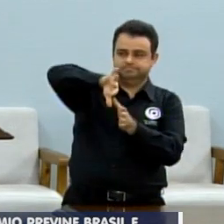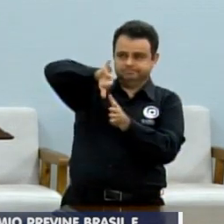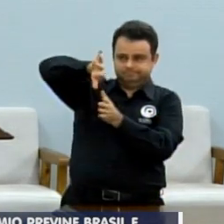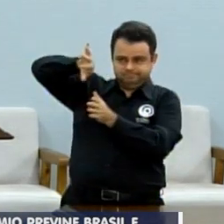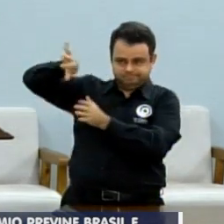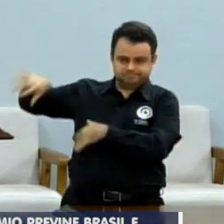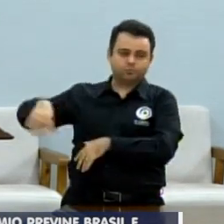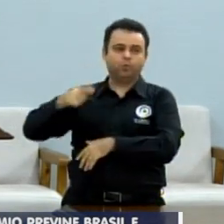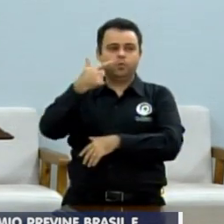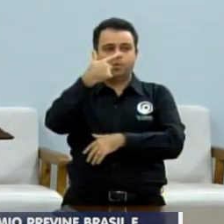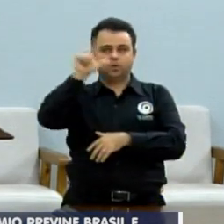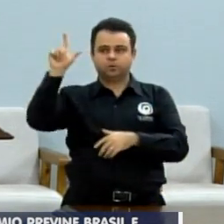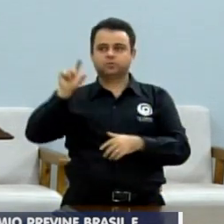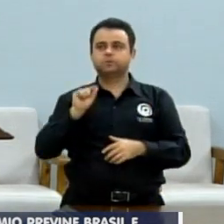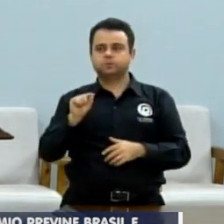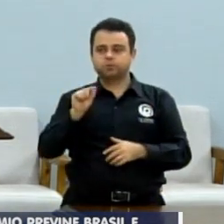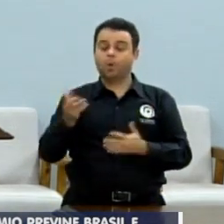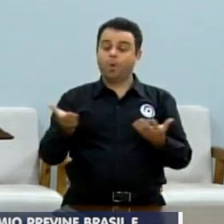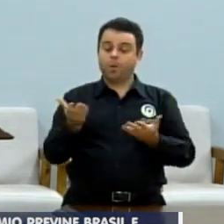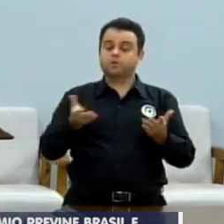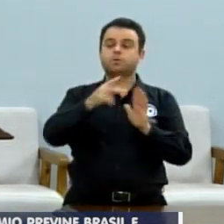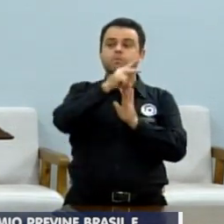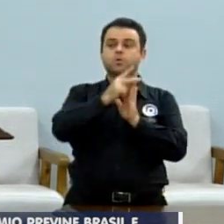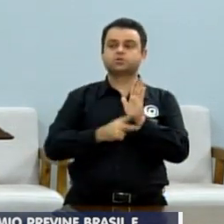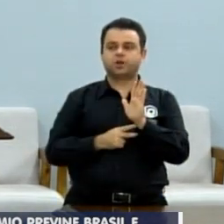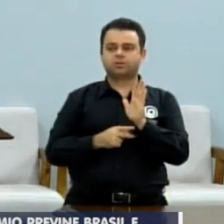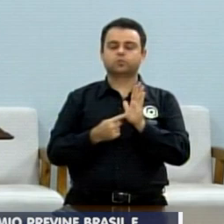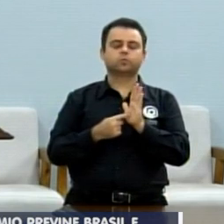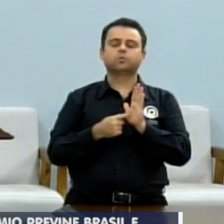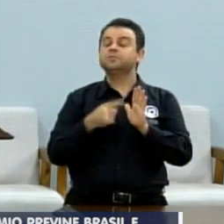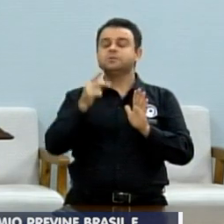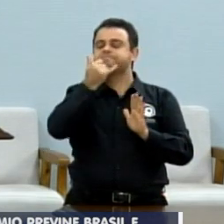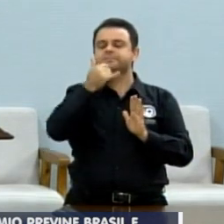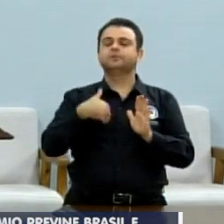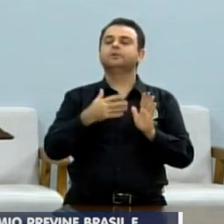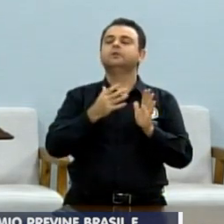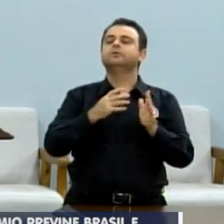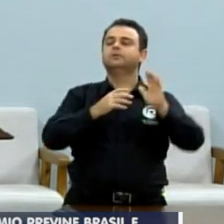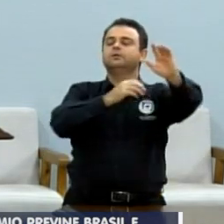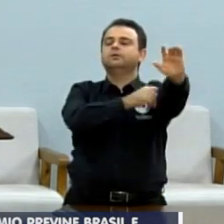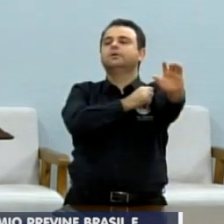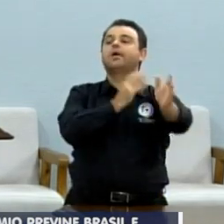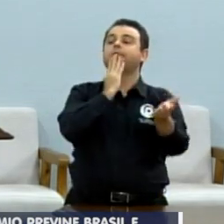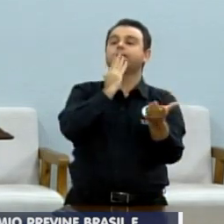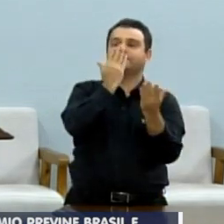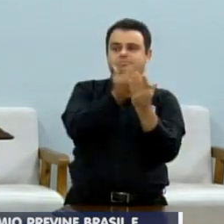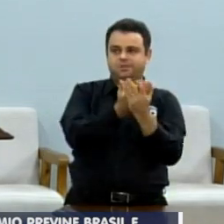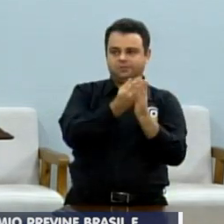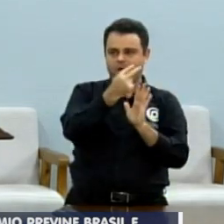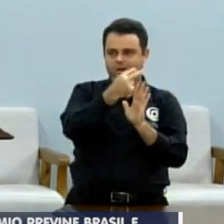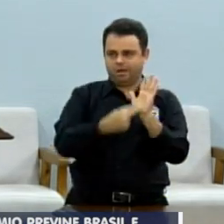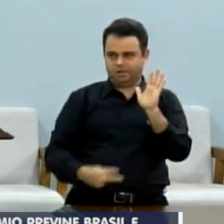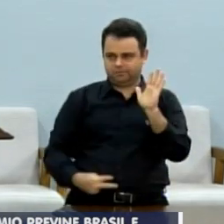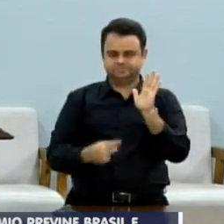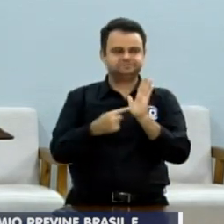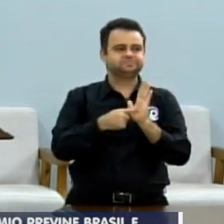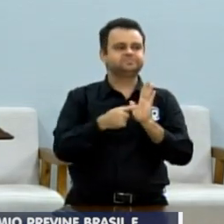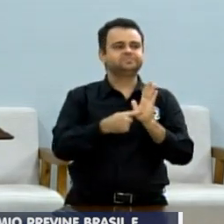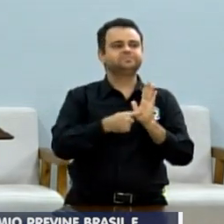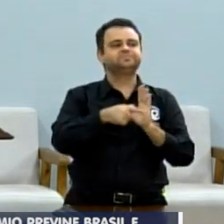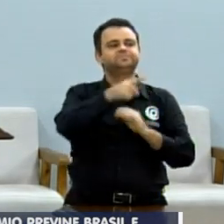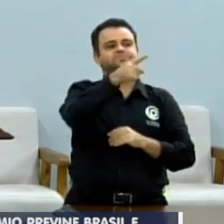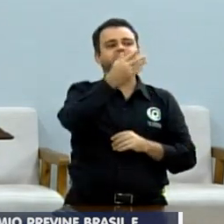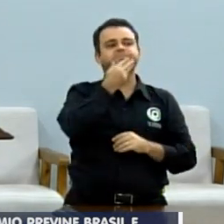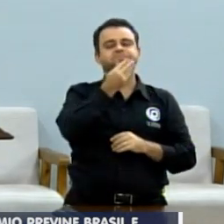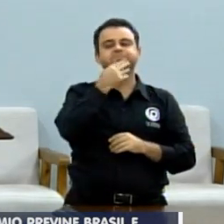que vai ser lida hoje. Um requerimento. Não, primeiro eu quero agradecer a presença do Mauro, né? Cadê o Mauro? Que é